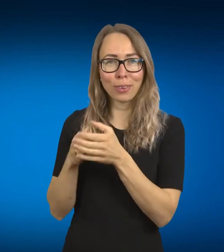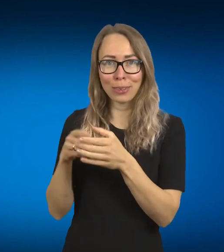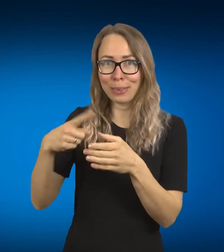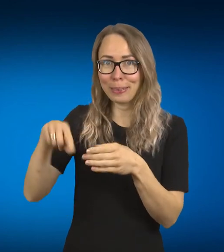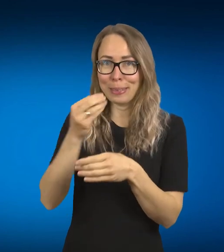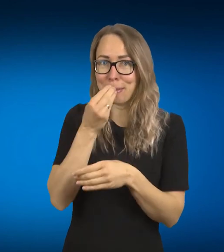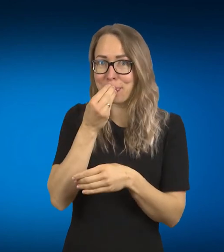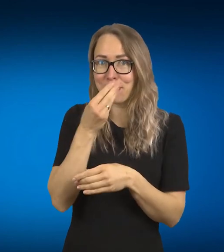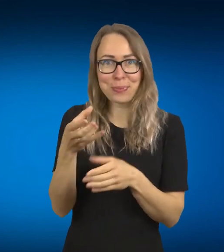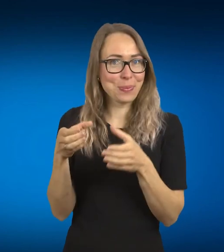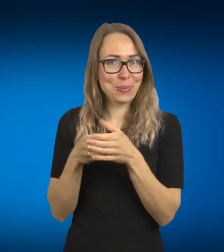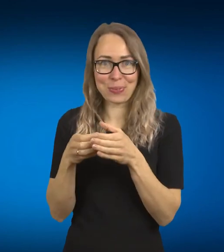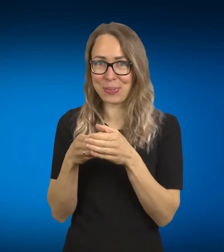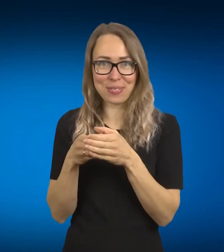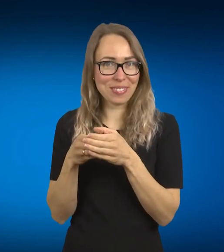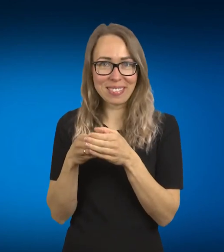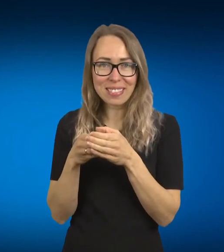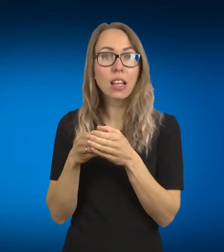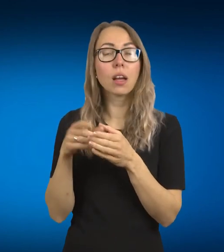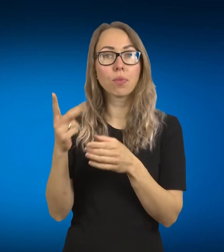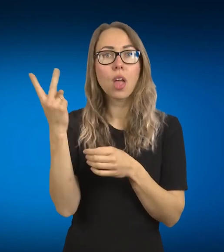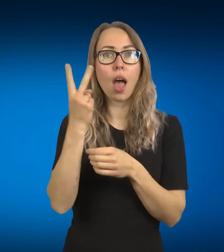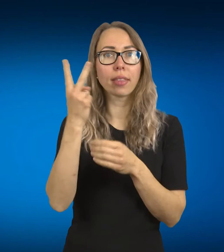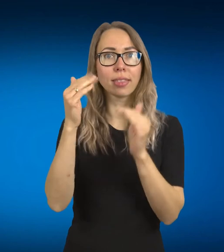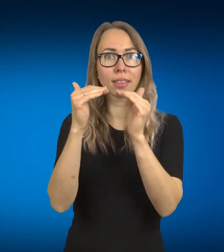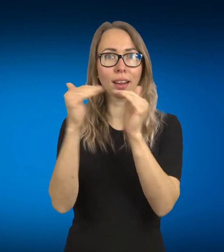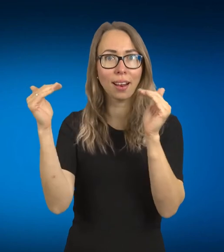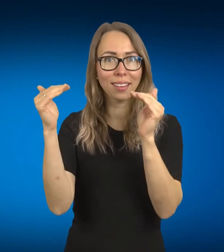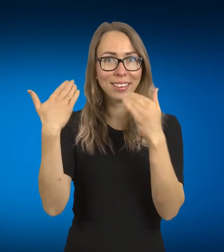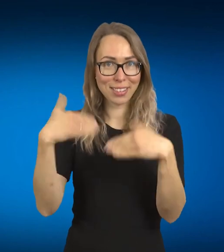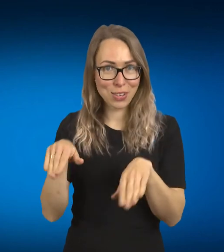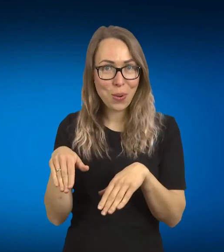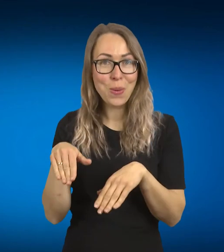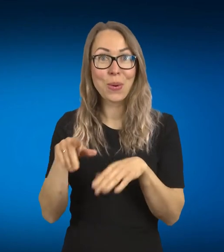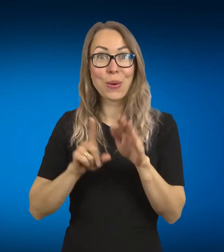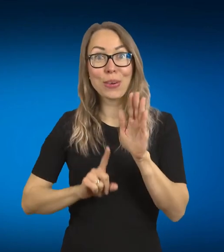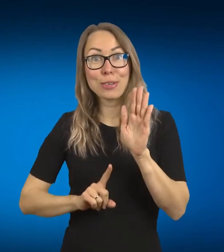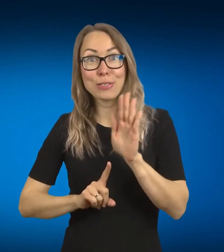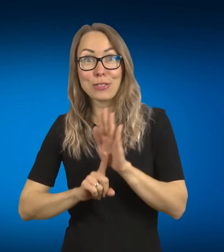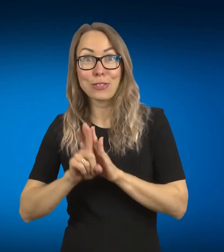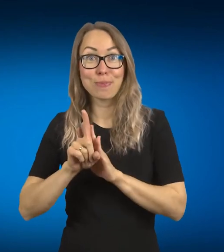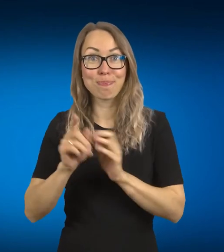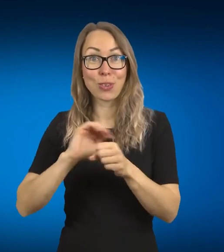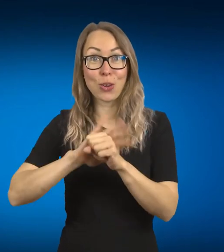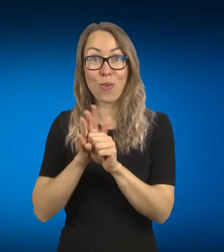pažengusio lygmens, bet virusas sustabdėtas mūsų mokymus, tai kažkaip ne